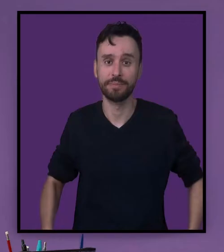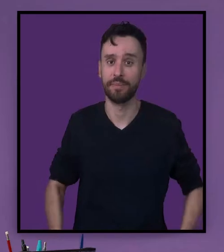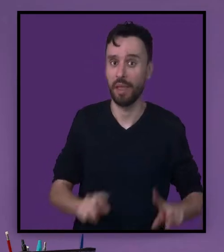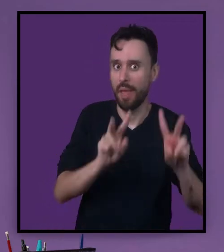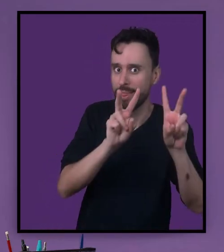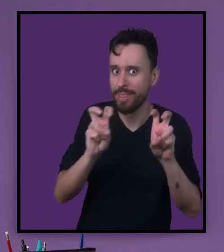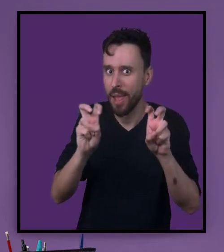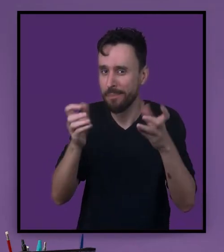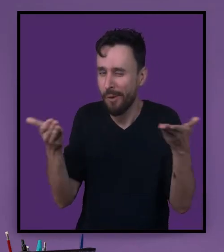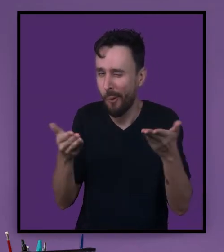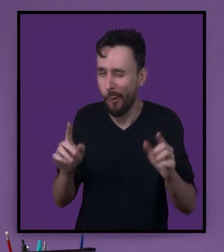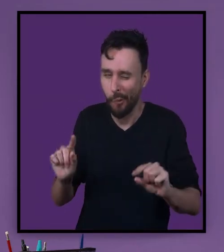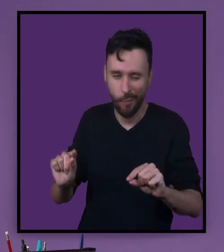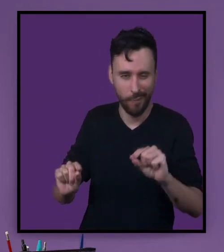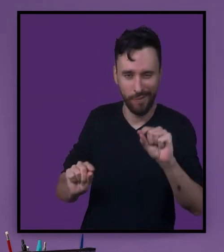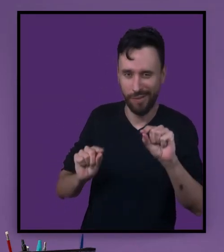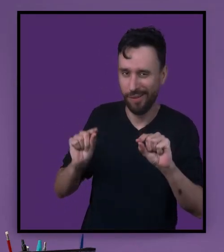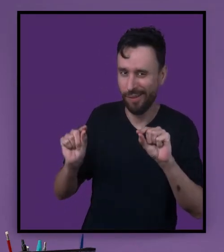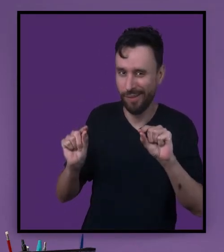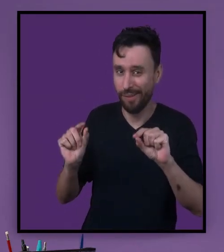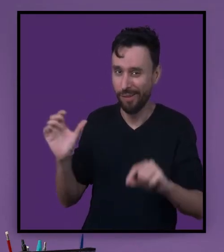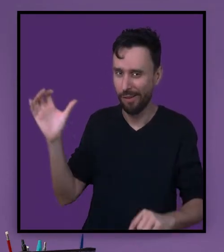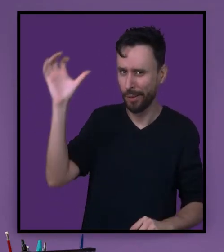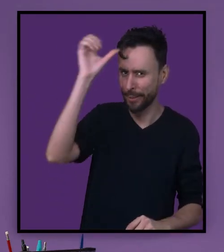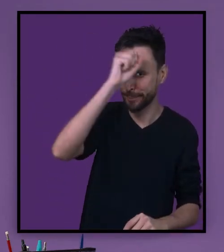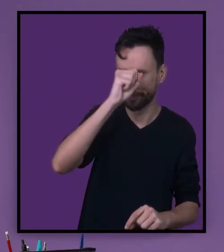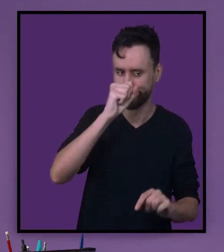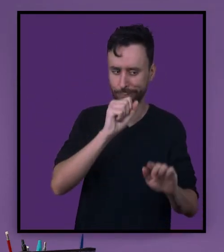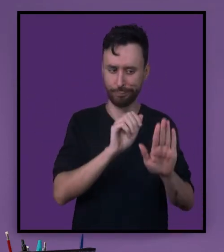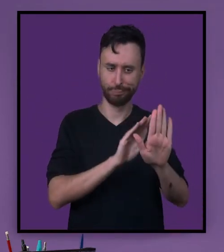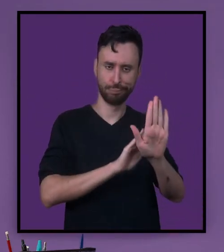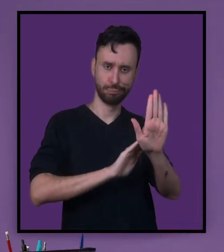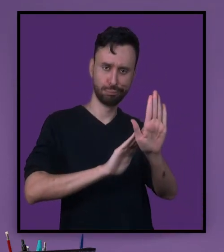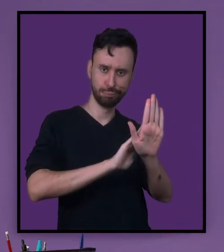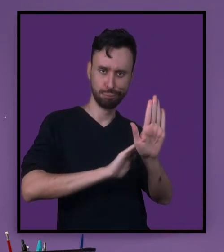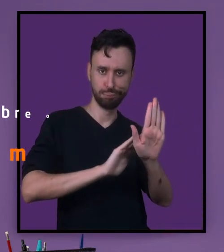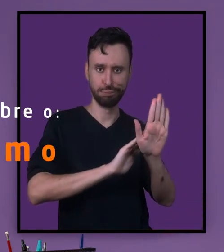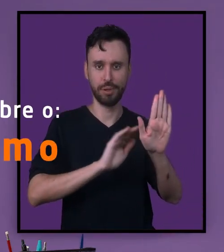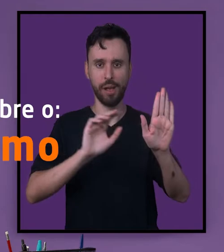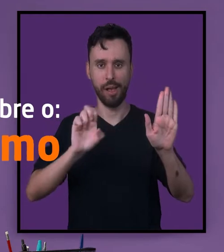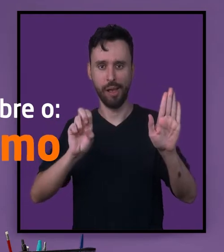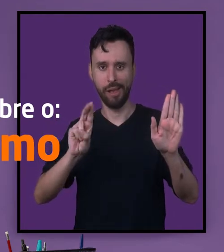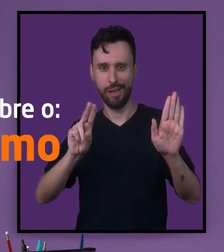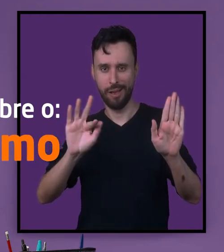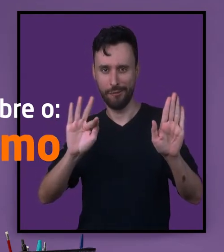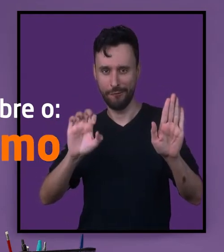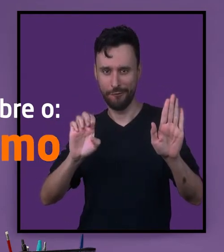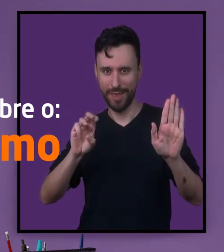No vídeo de hoje nós vamos aprender o tal do eufemismo.